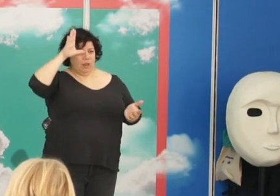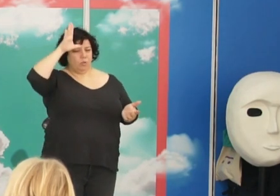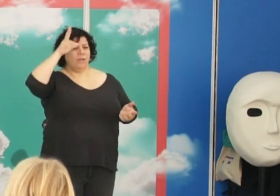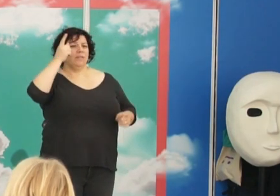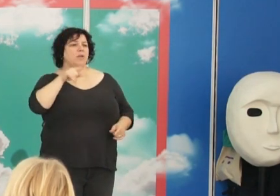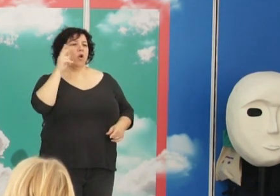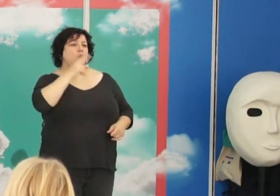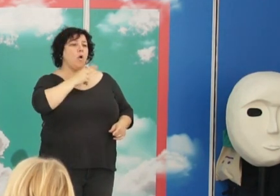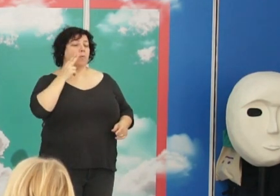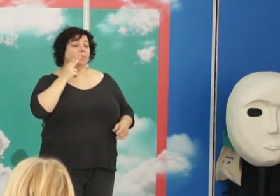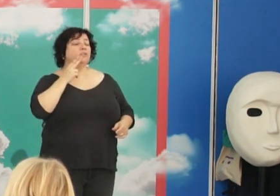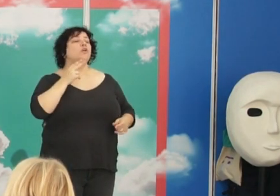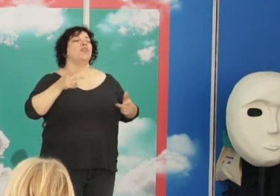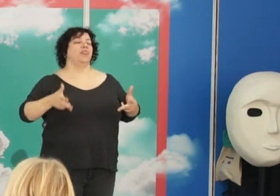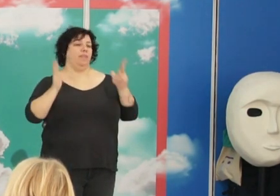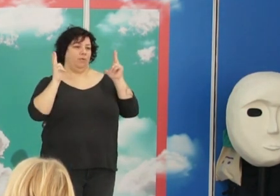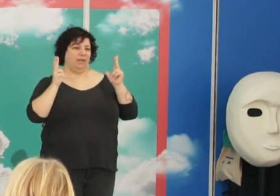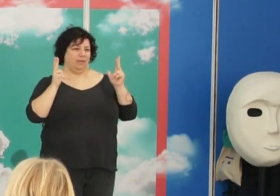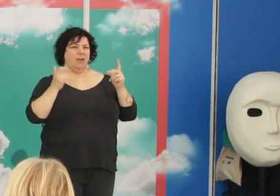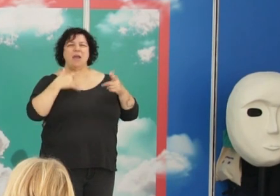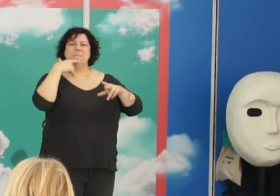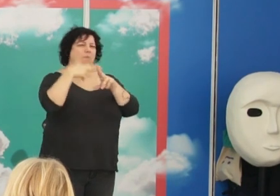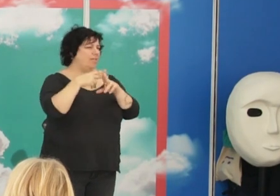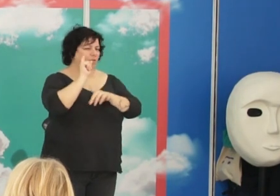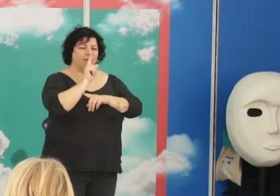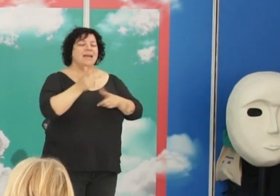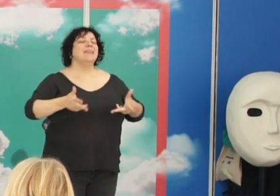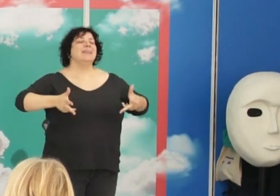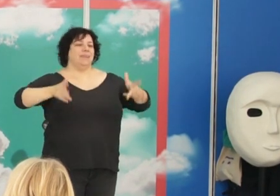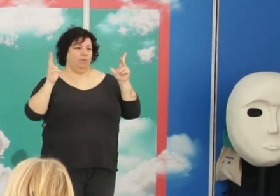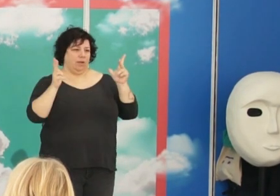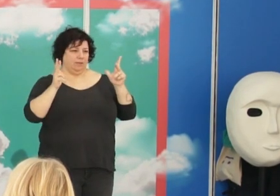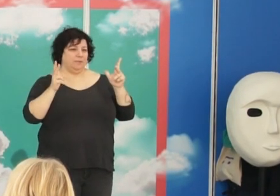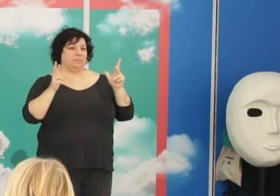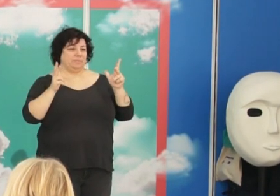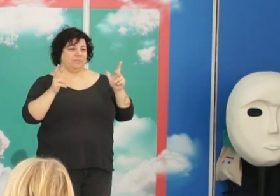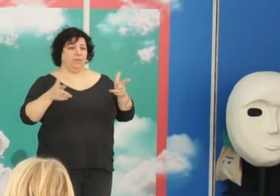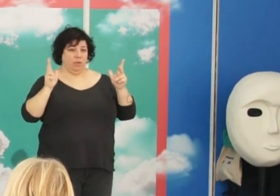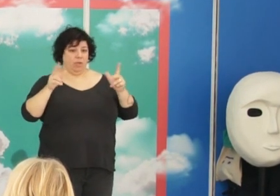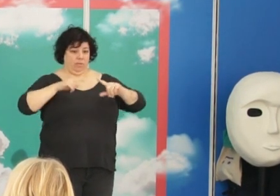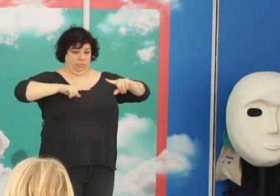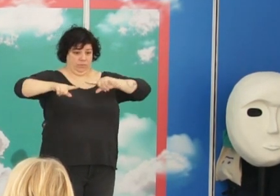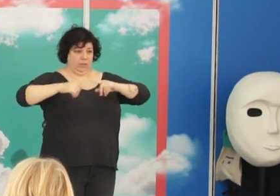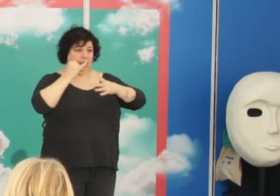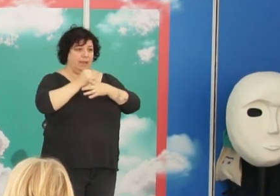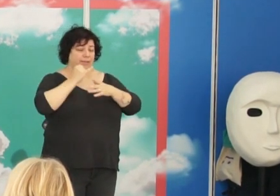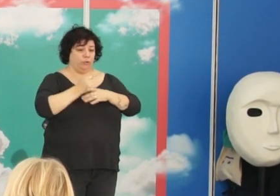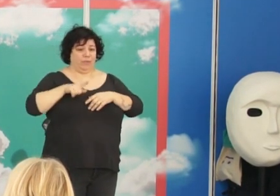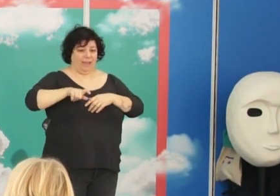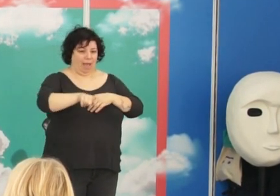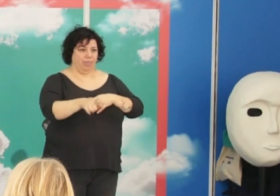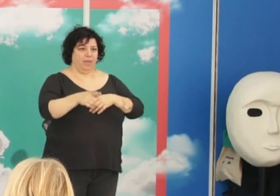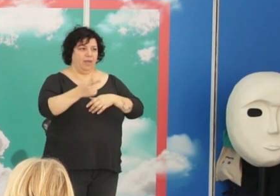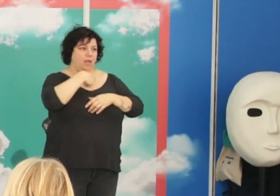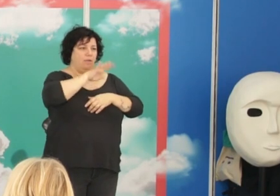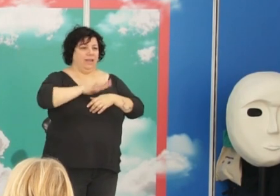compromiso democrático, no voy a decir político, democrático, él dirigió el Instituto Nacional del Cáncer en un